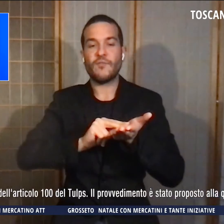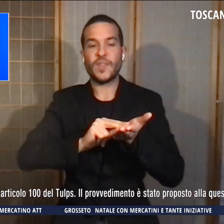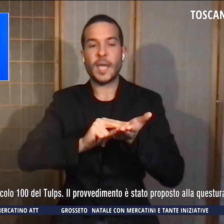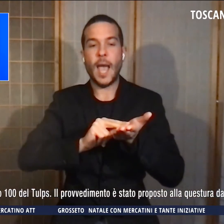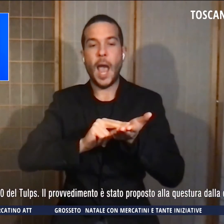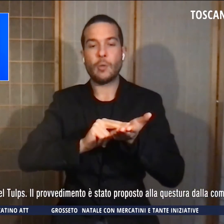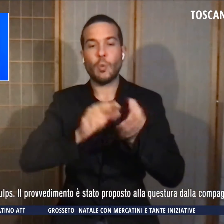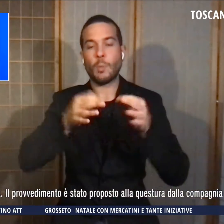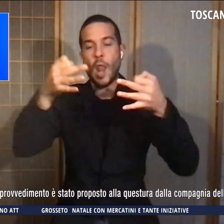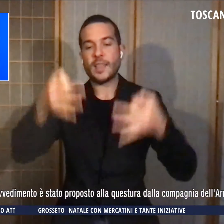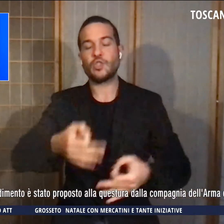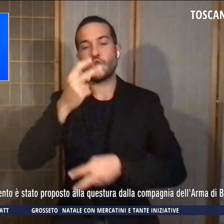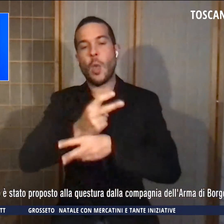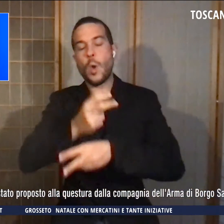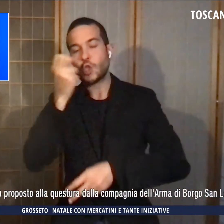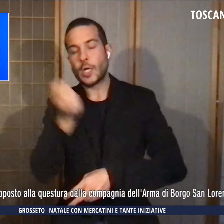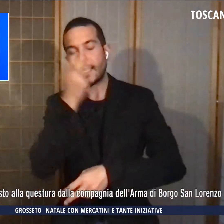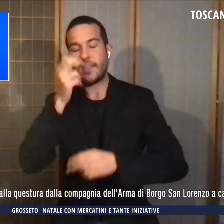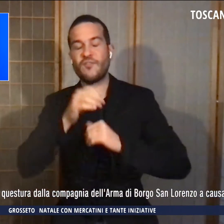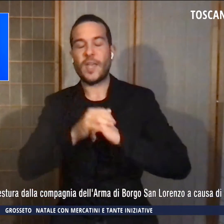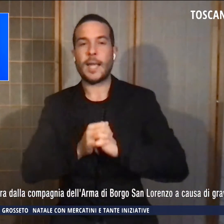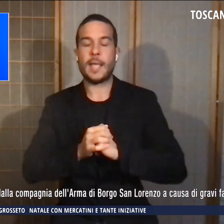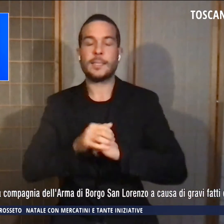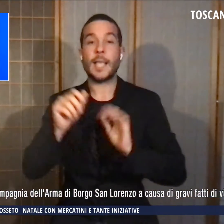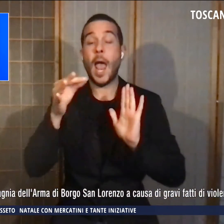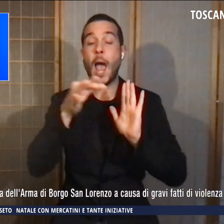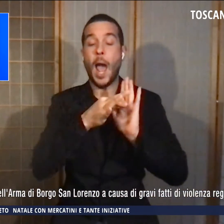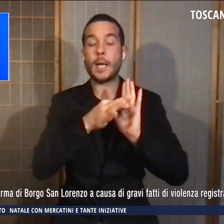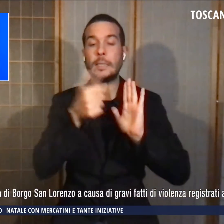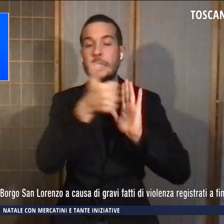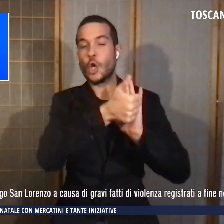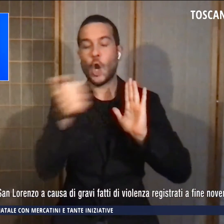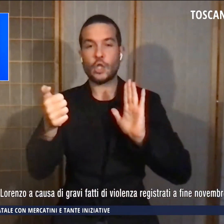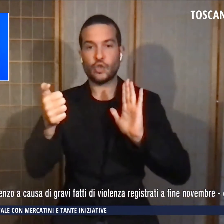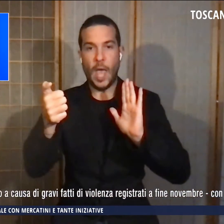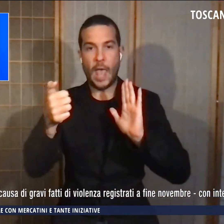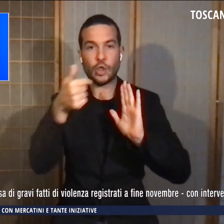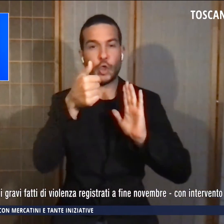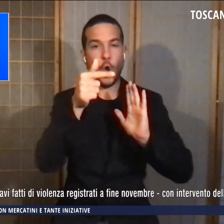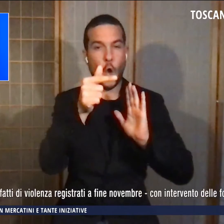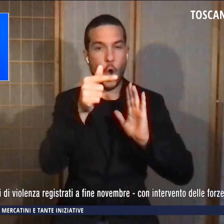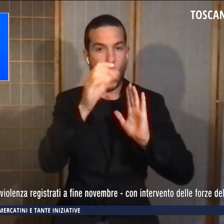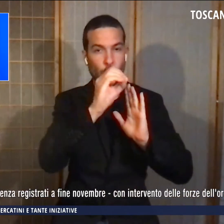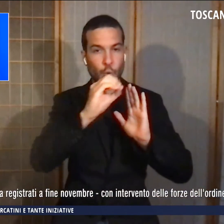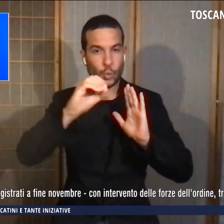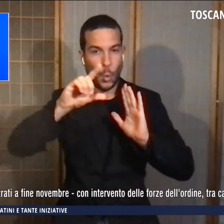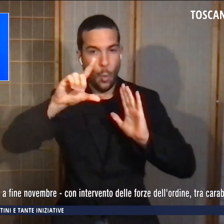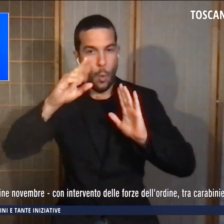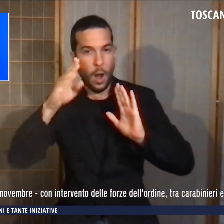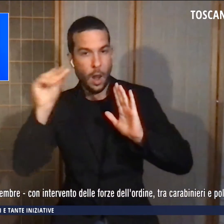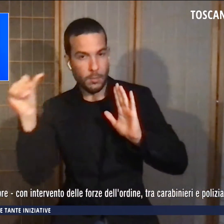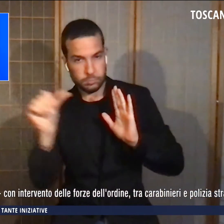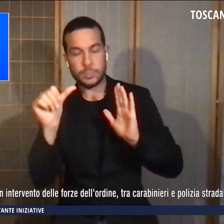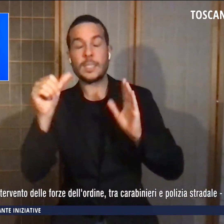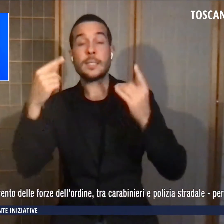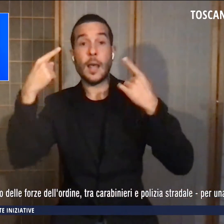Firenze. Ai sensi dell'articolo 100 del TULPS, il provvedimento è stato proposto alla questura della